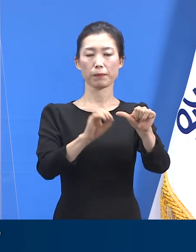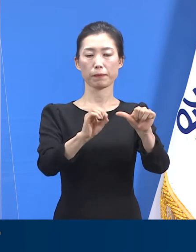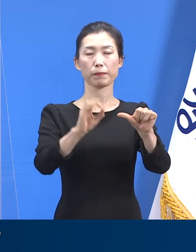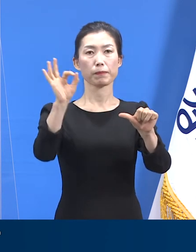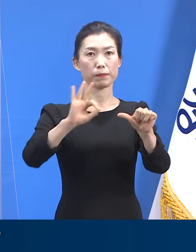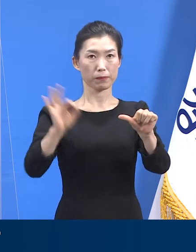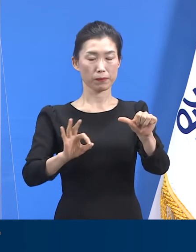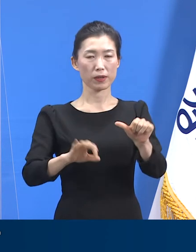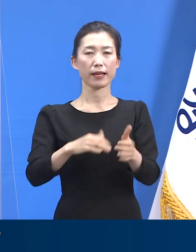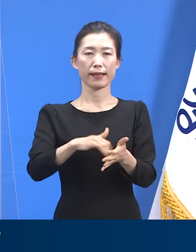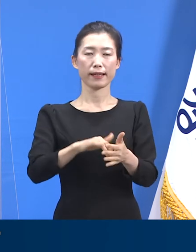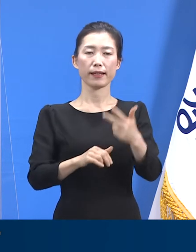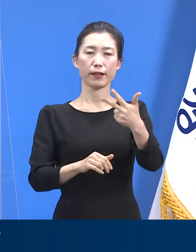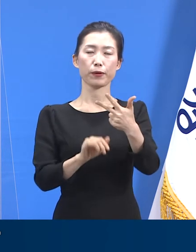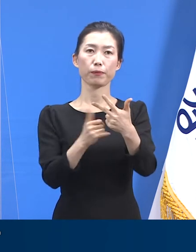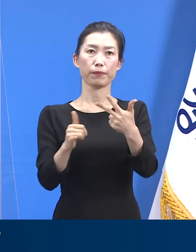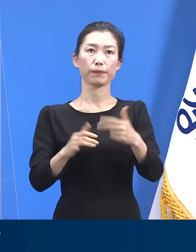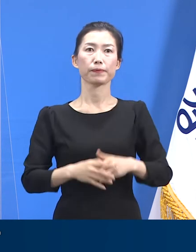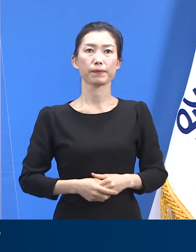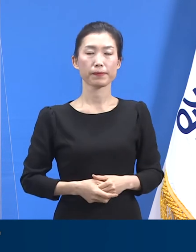%인 7명이었습니다.